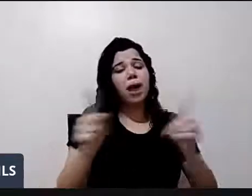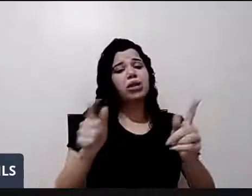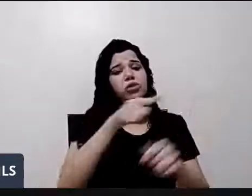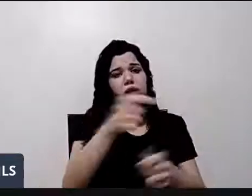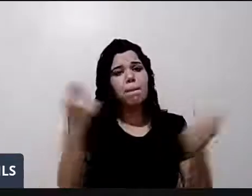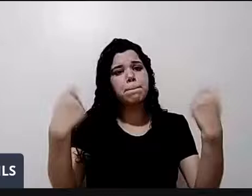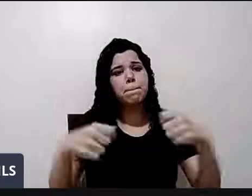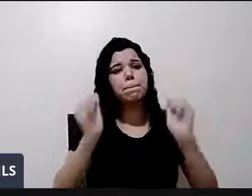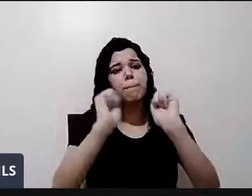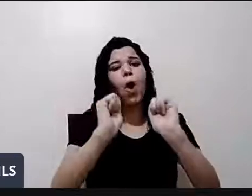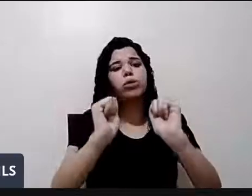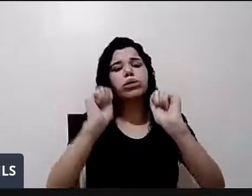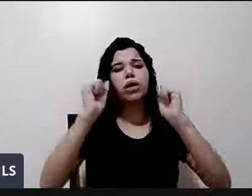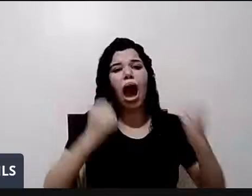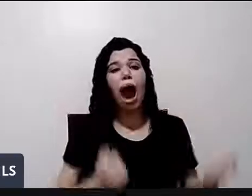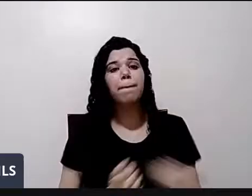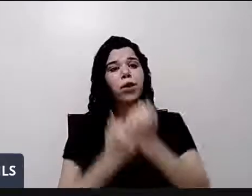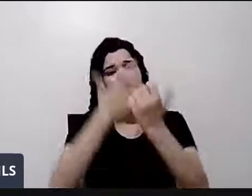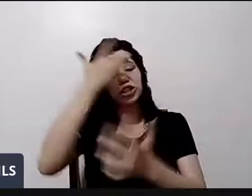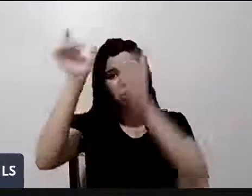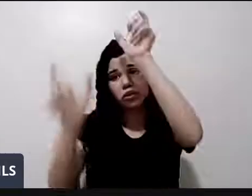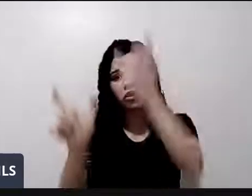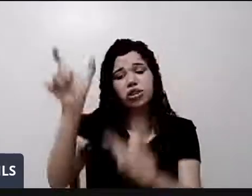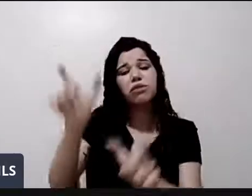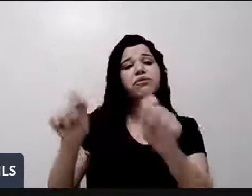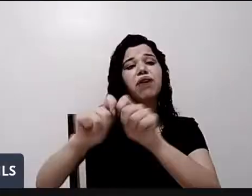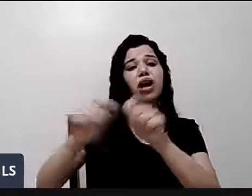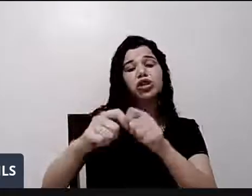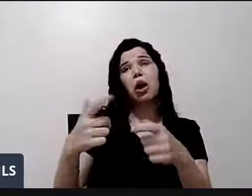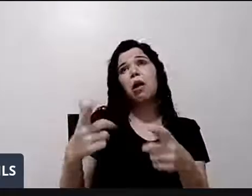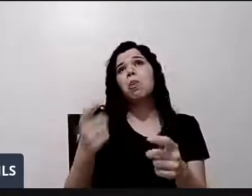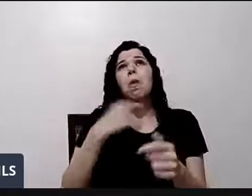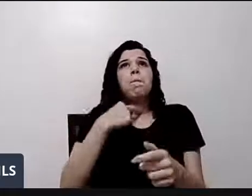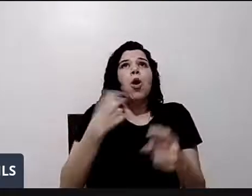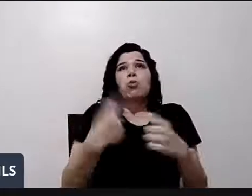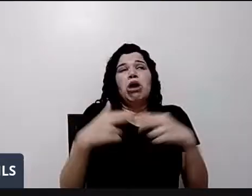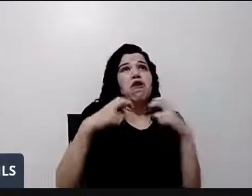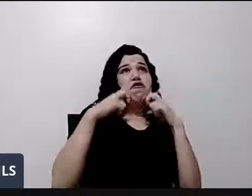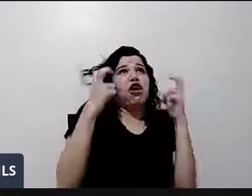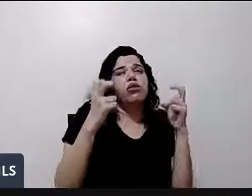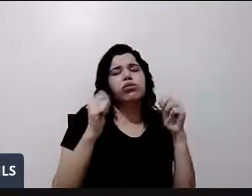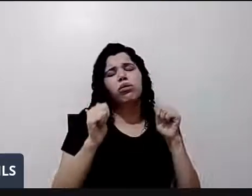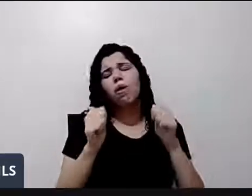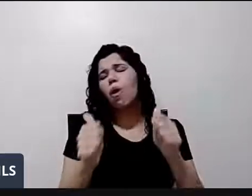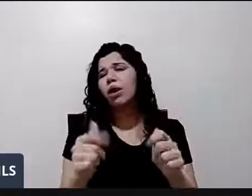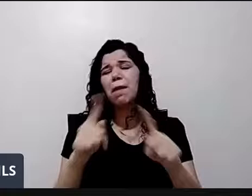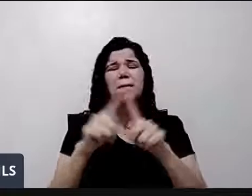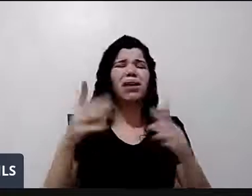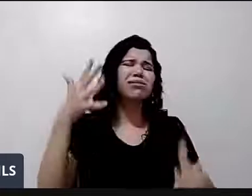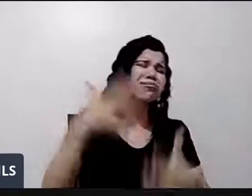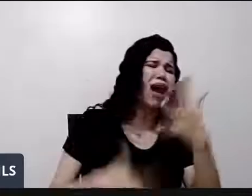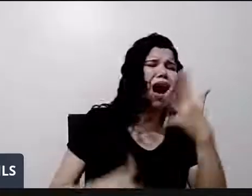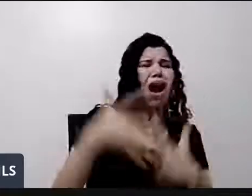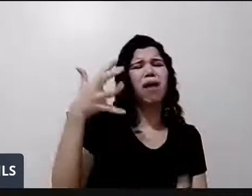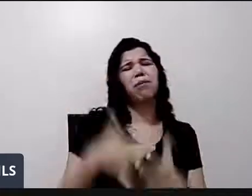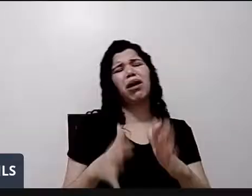consigo nem aplaudir quem faz, porque eu tenho vergonha. Então, pelo menos, não atrapalhe. Sabe? Você deve ter